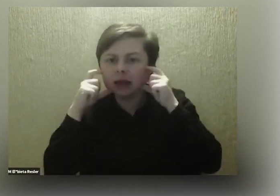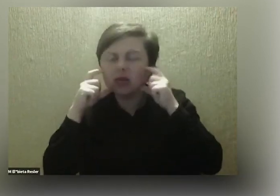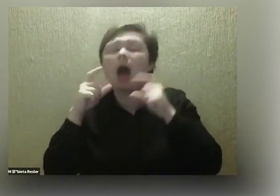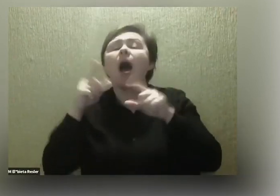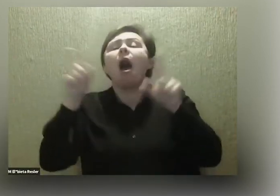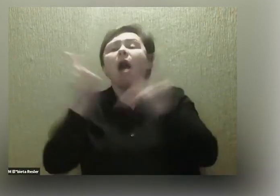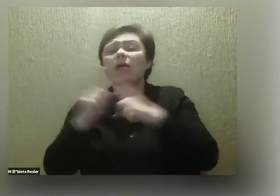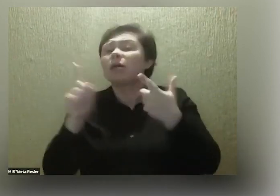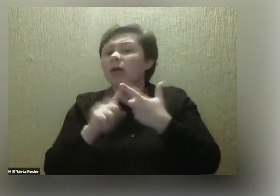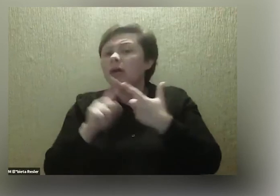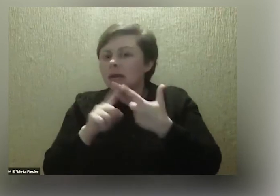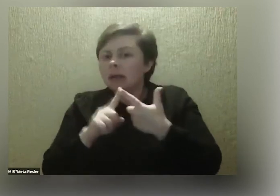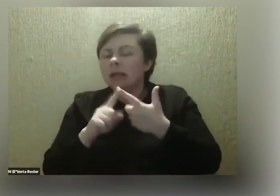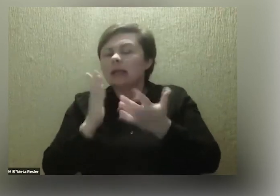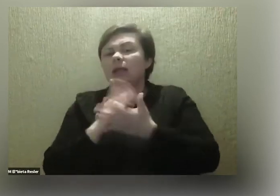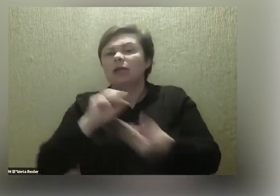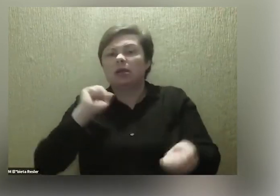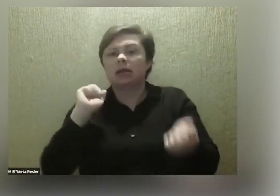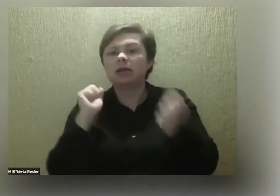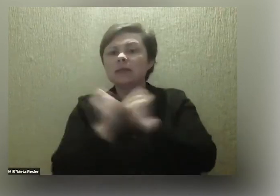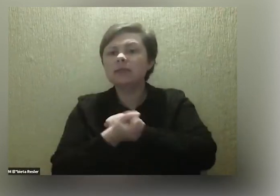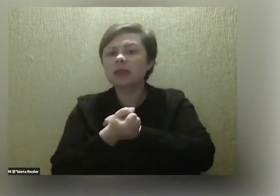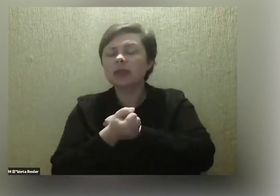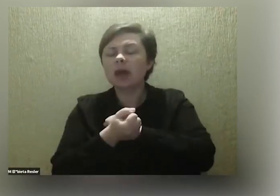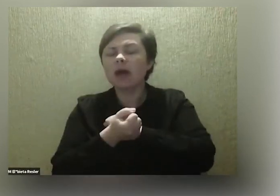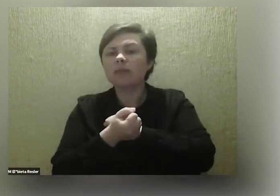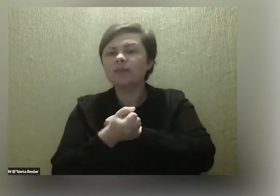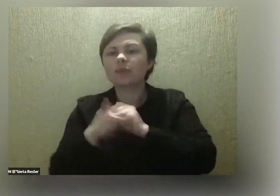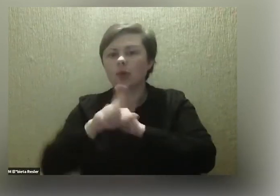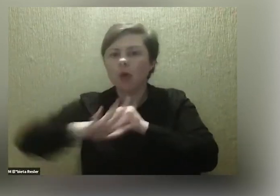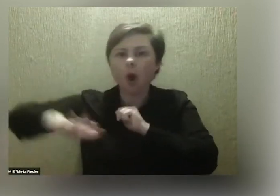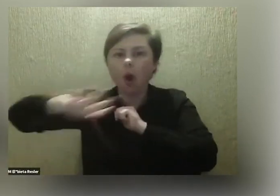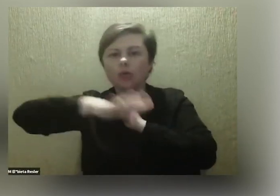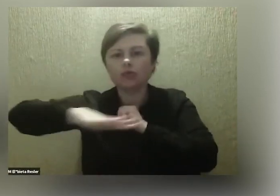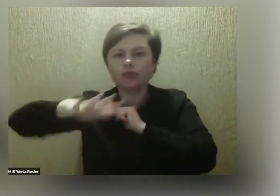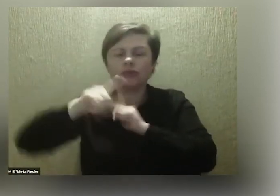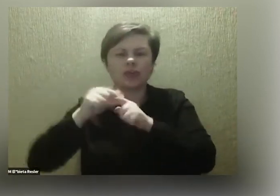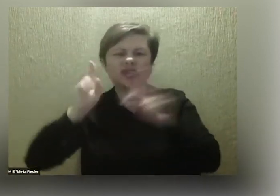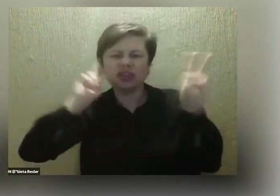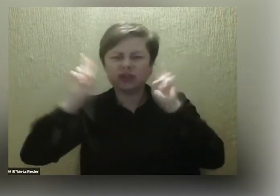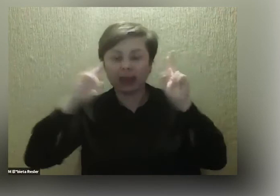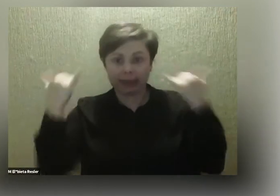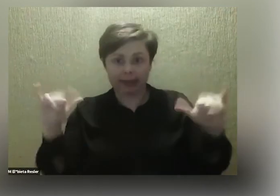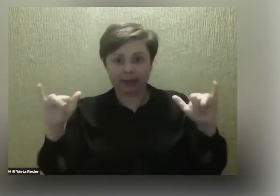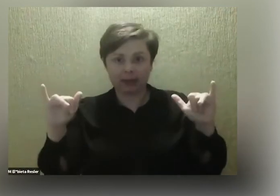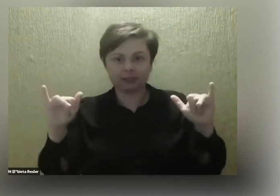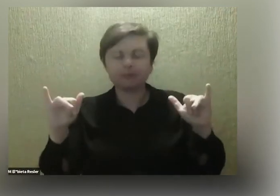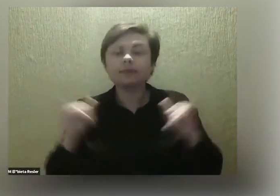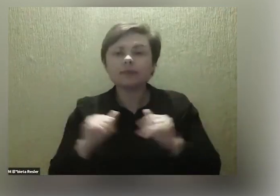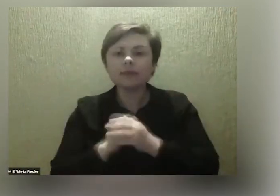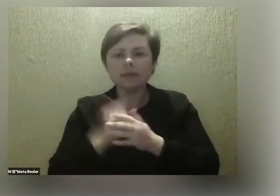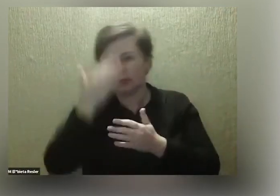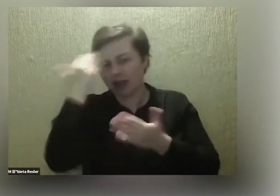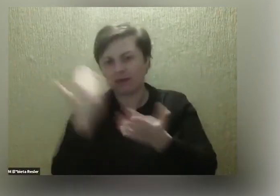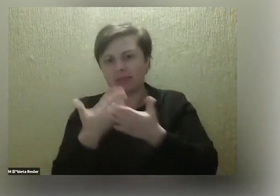drugie, też w jakiś sposób się zmienia otoczenie, w sensie dźwiękowo się zmienia. Nie